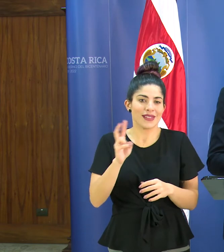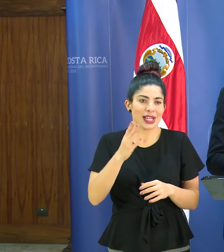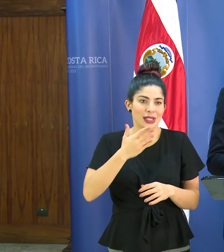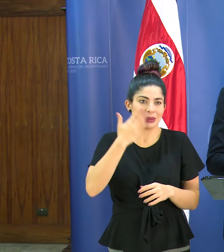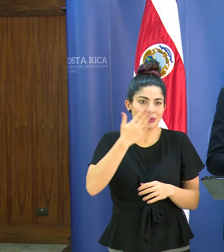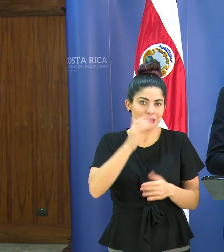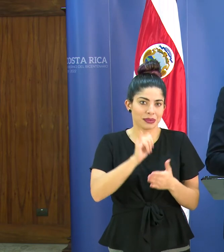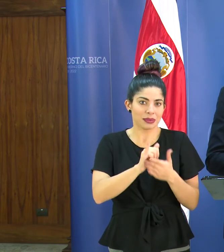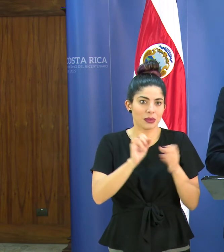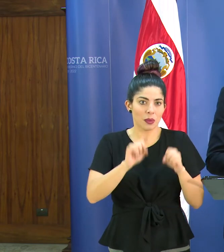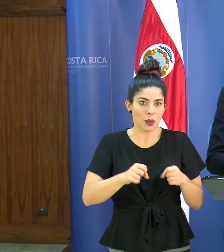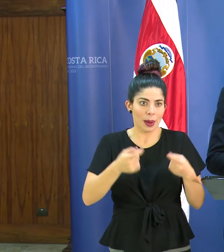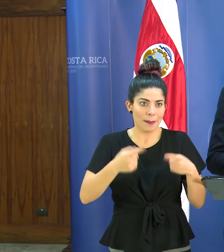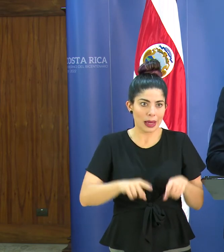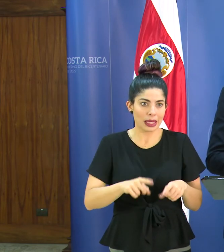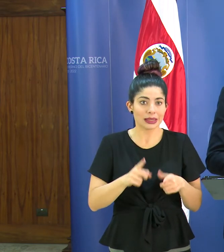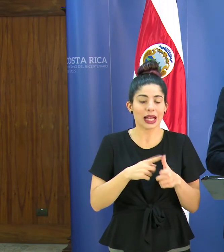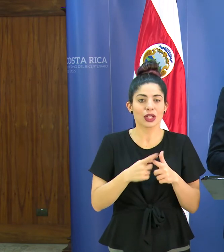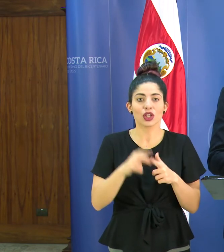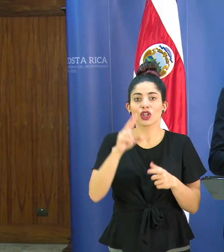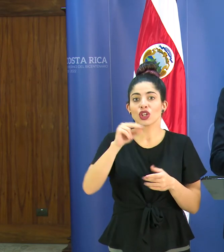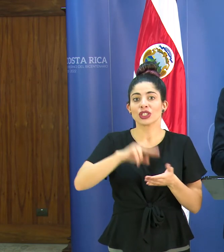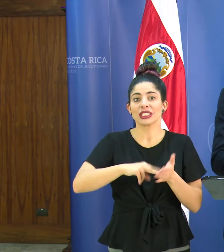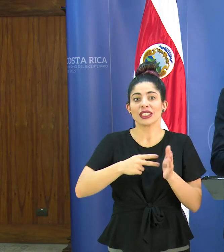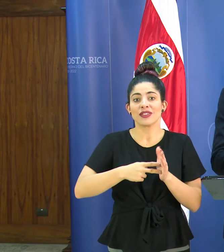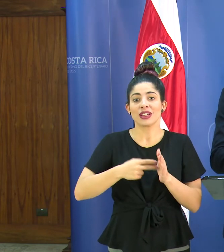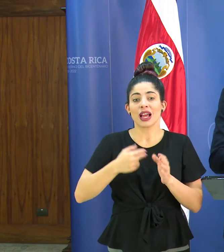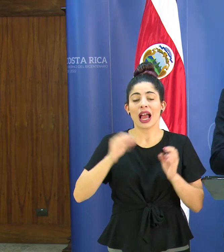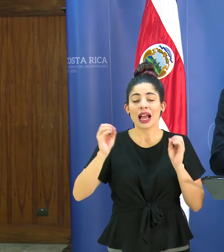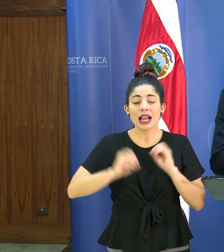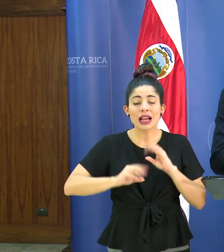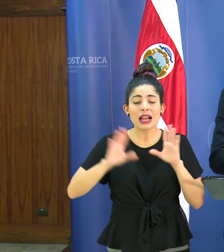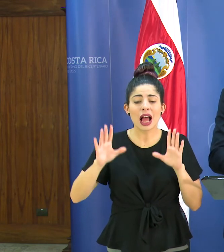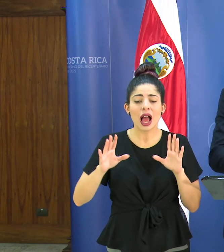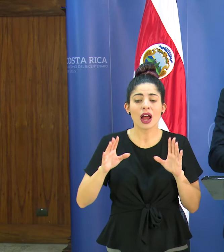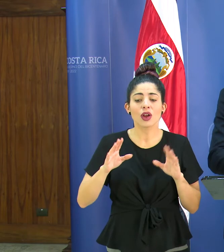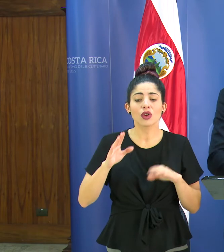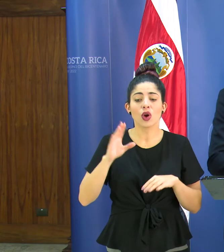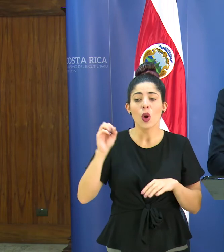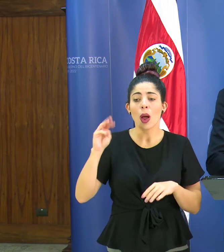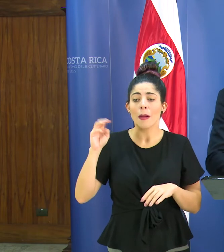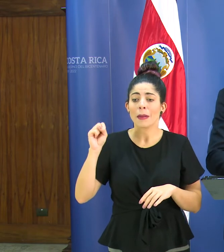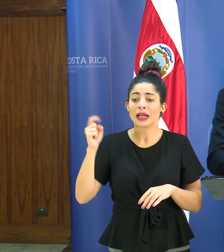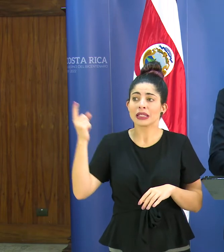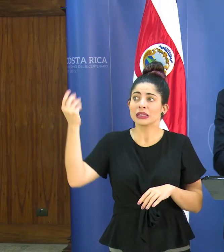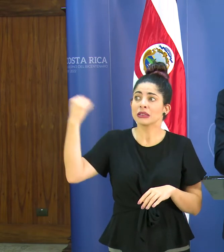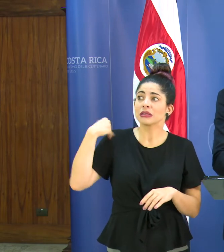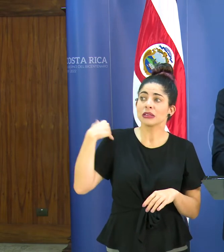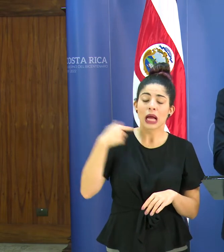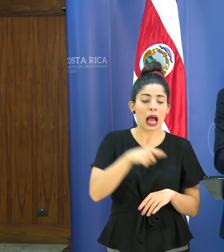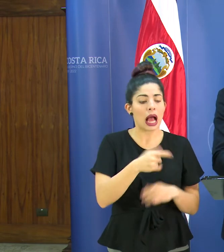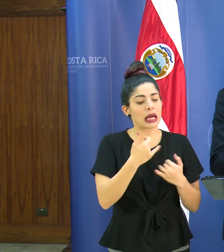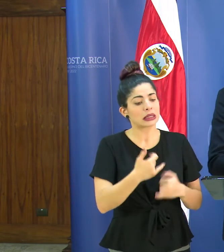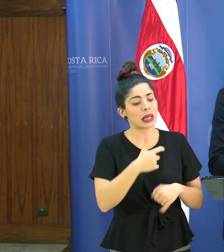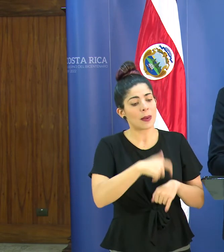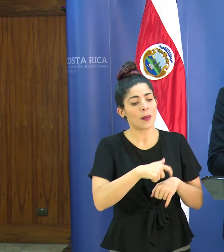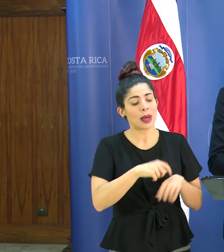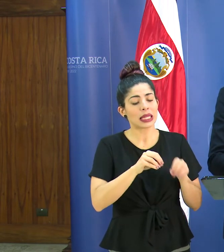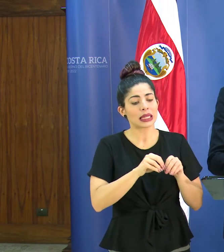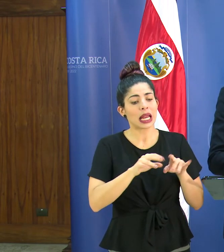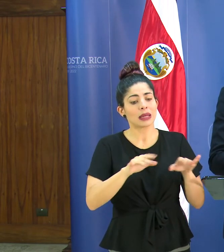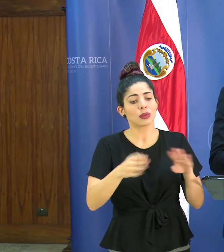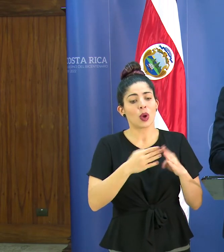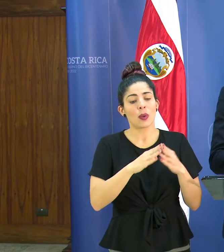respiratorio de ese tipo entonces no es que hay una definición clara en ese sentido de que la OMS nos diga ya a partir de tal momento hay transmisión